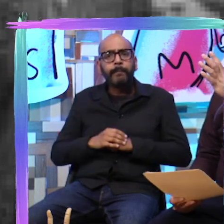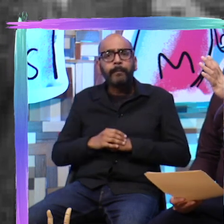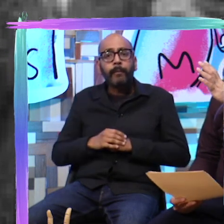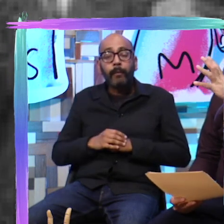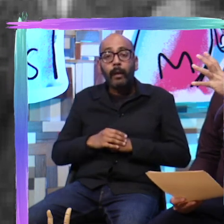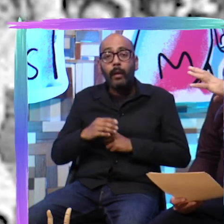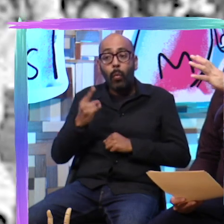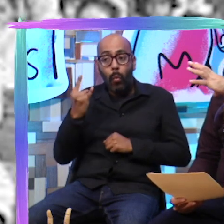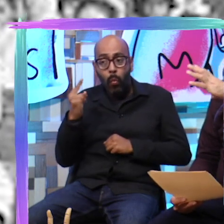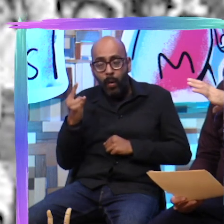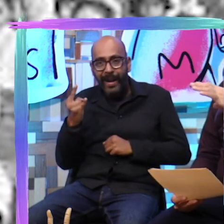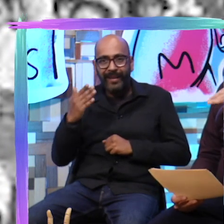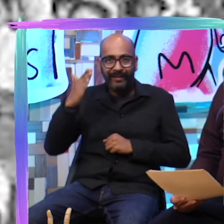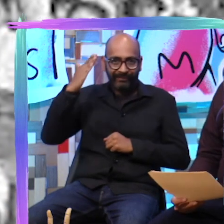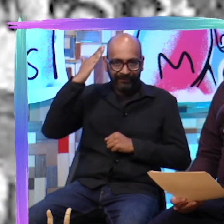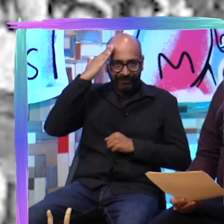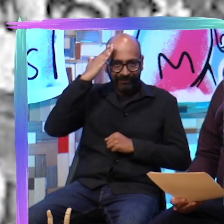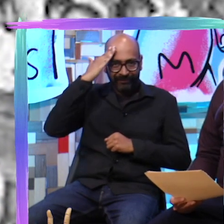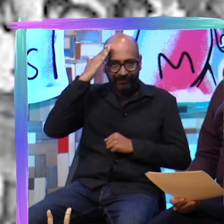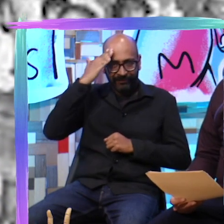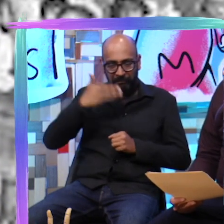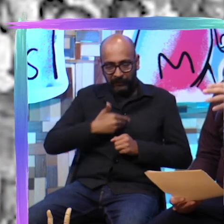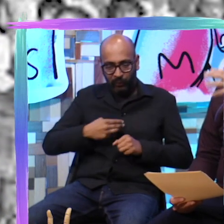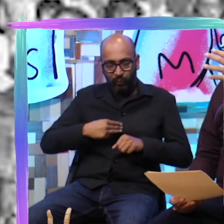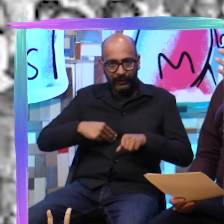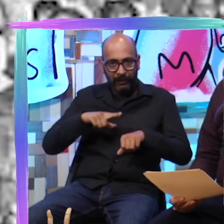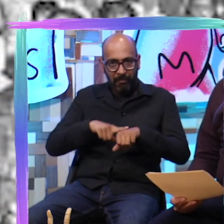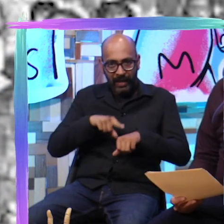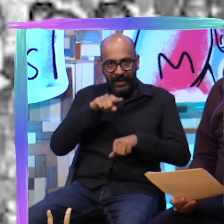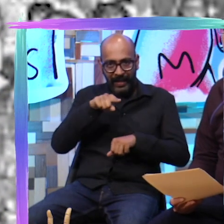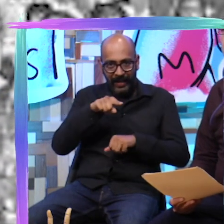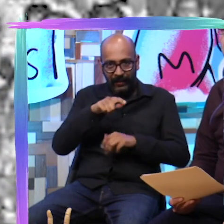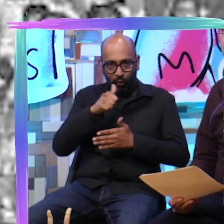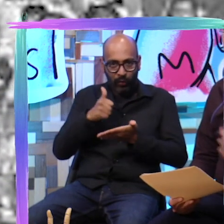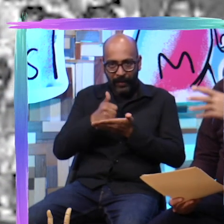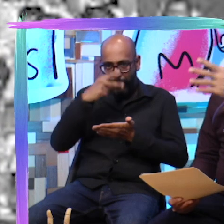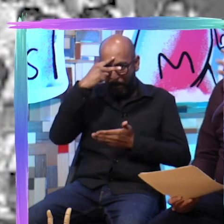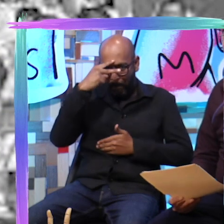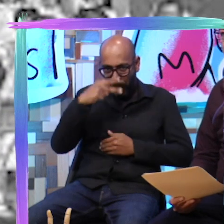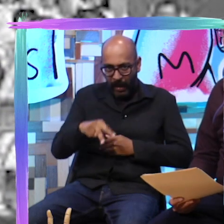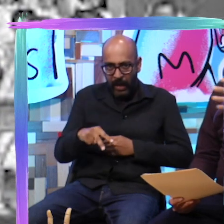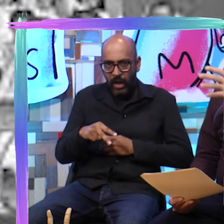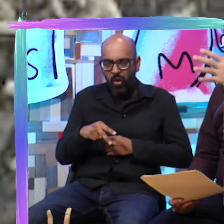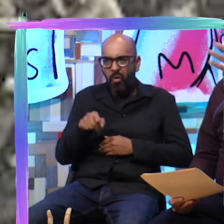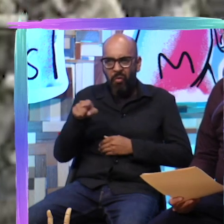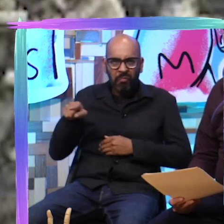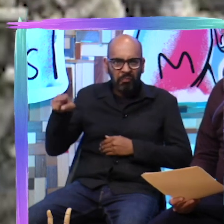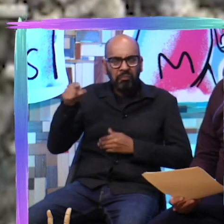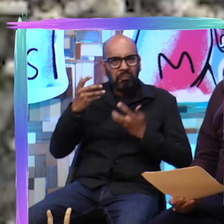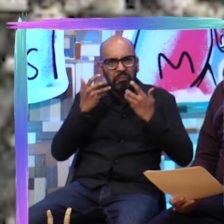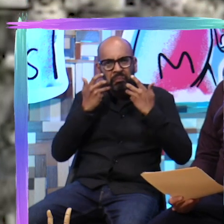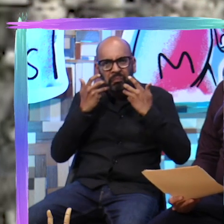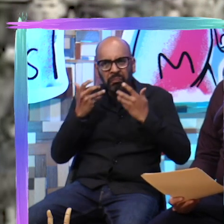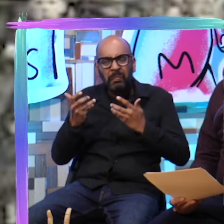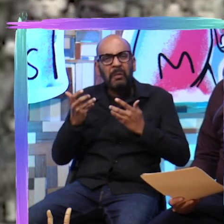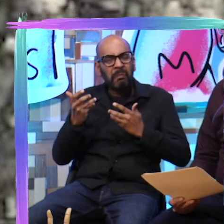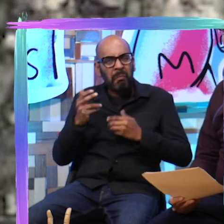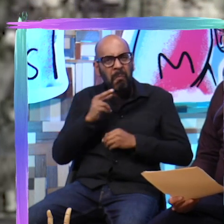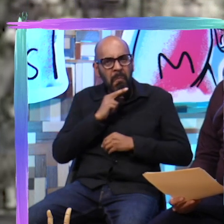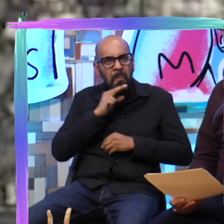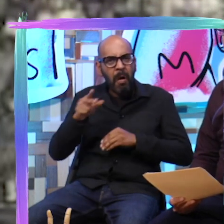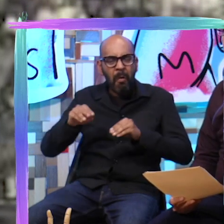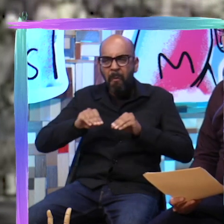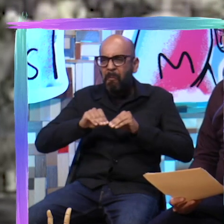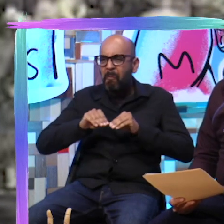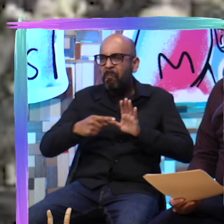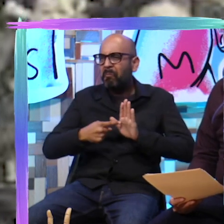del ayuntamiento decidieron hacer de esto un acontecimiento que se publicitó en todos